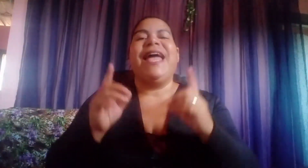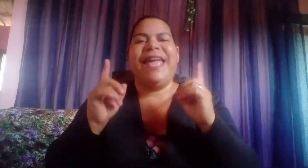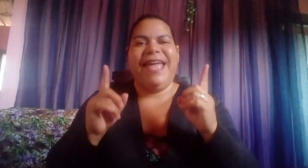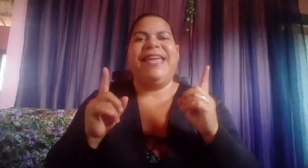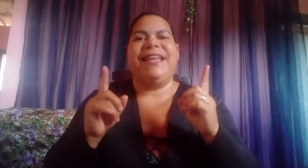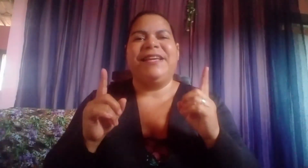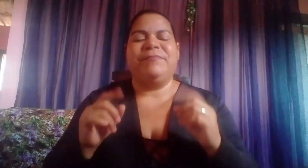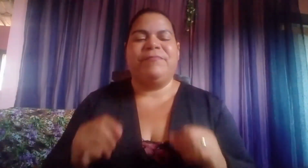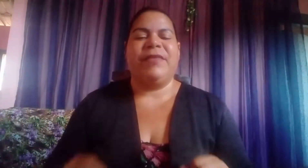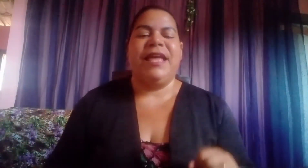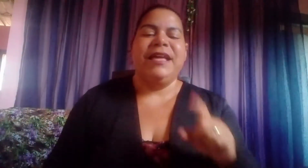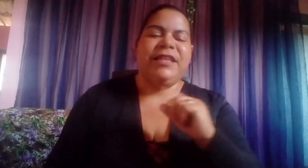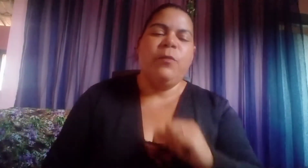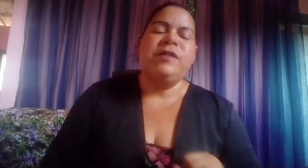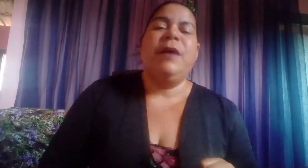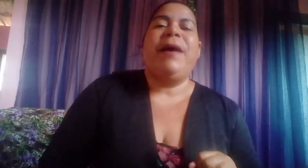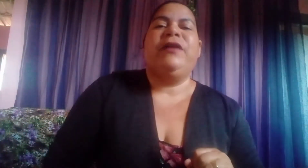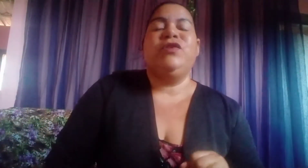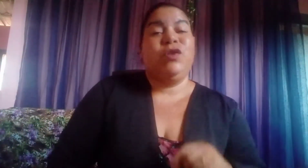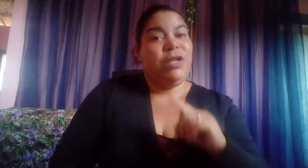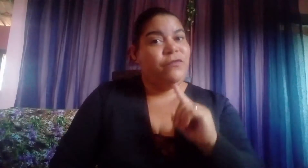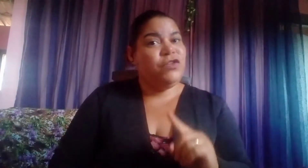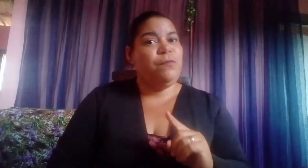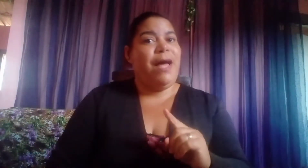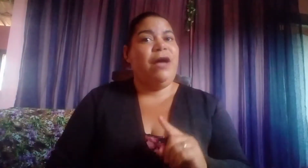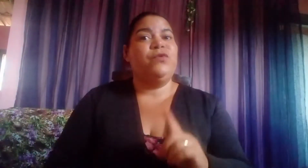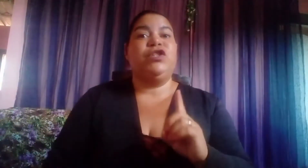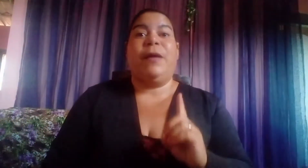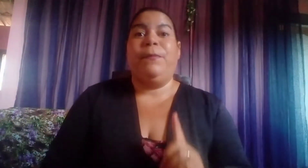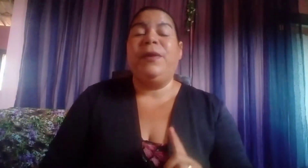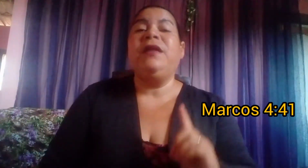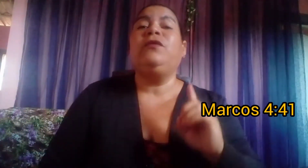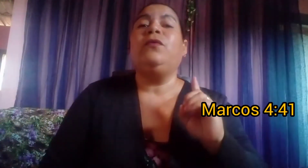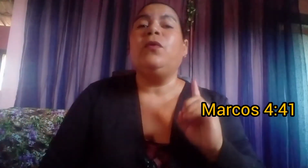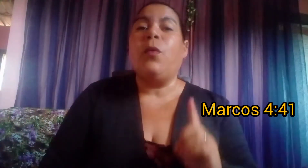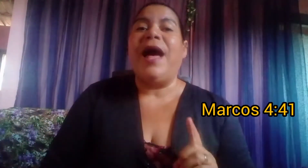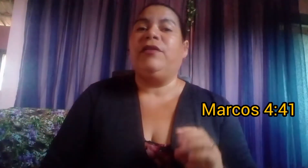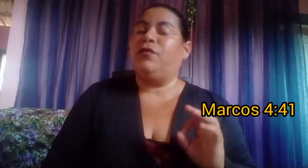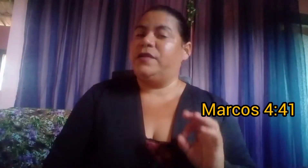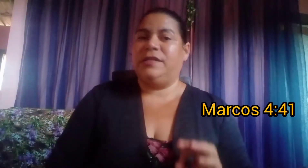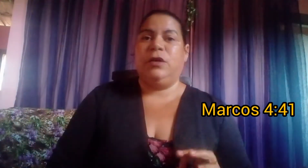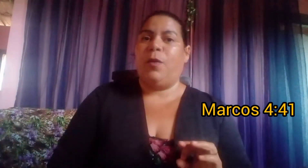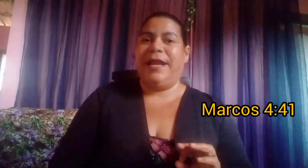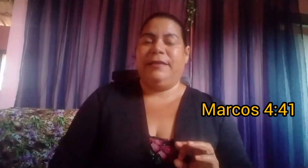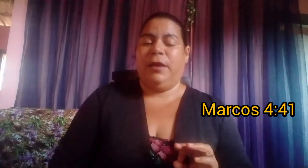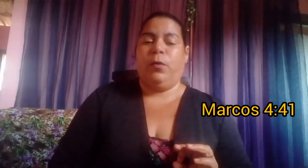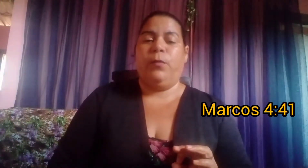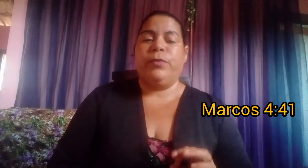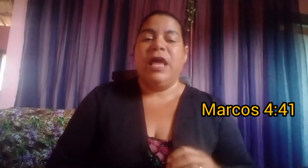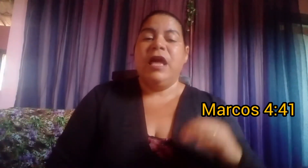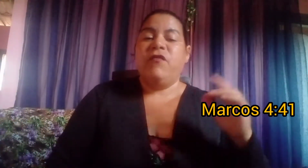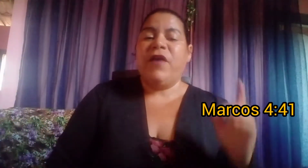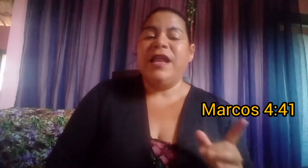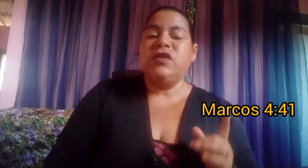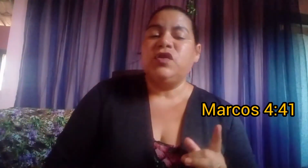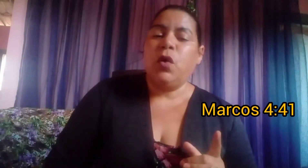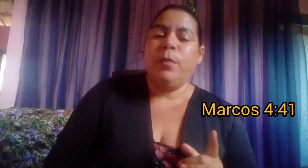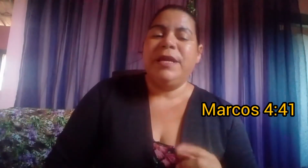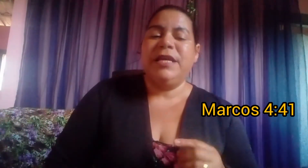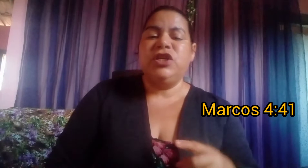É Ele. Então, meus amados, no livro de Marcos, capítulo 4, versículo 41, fala sobre que